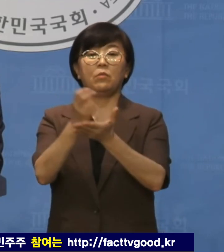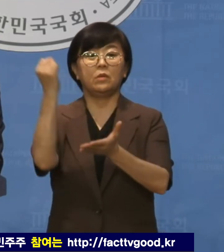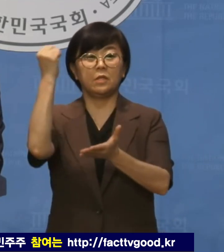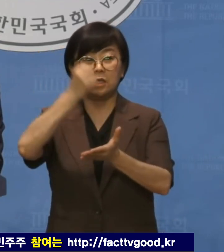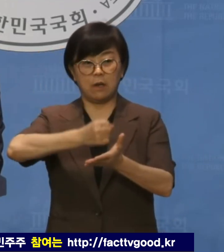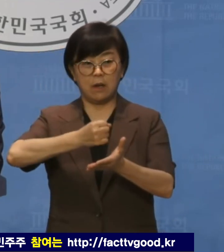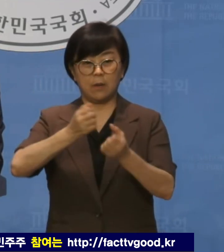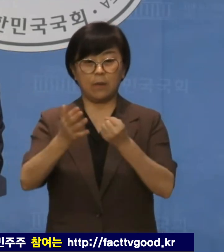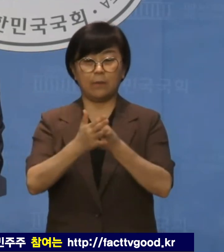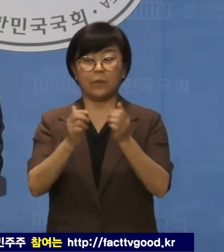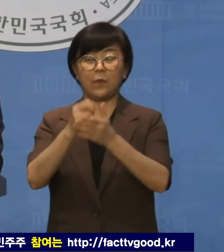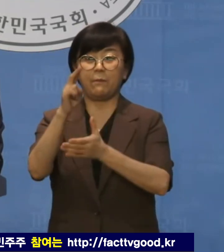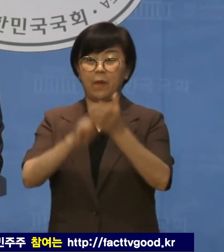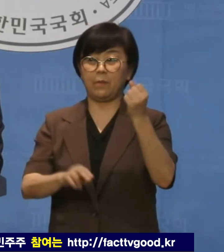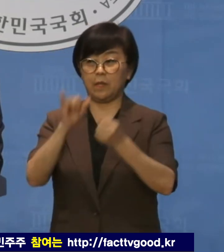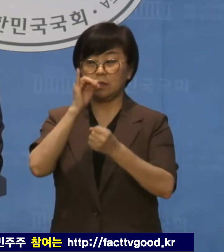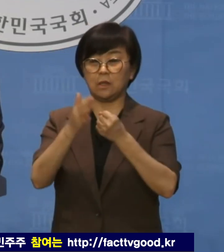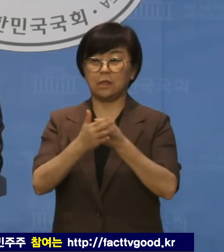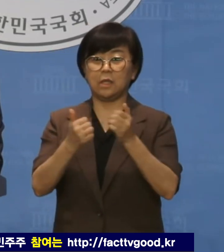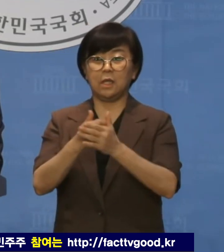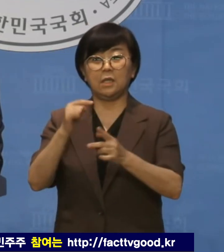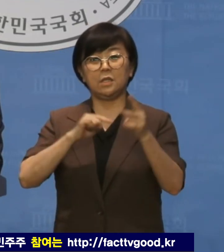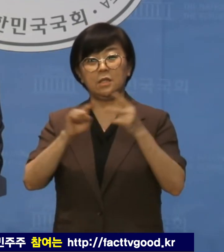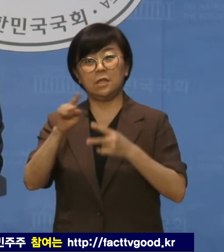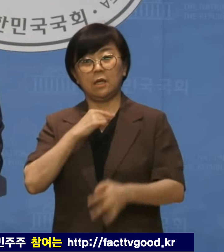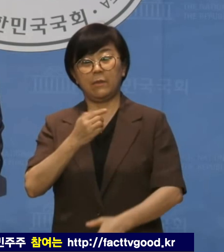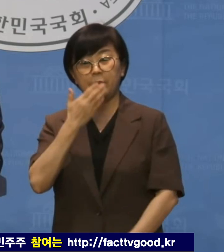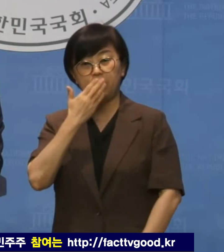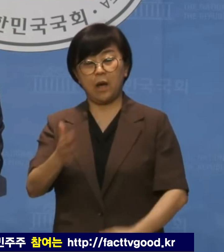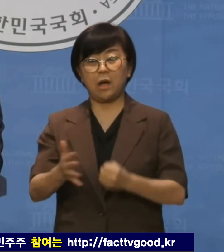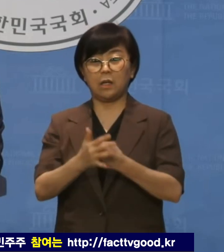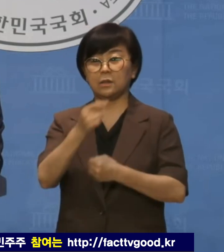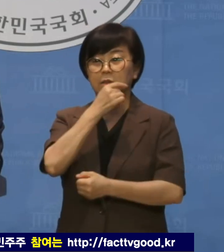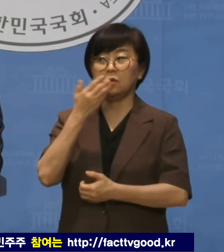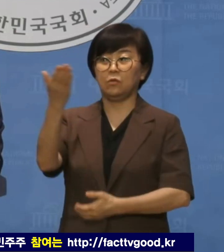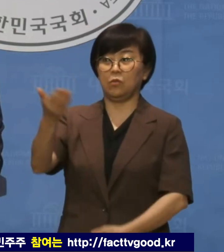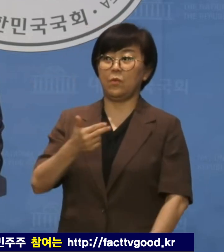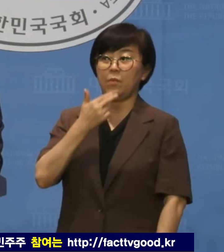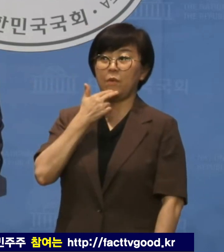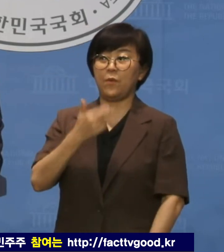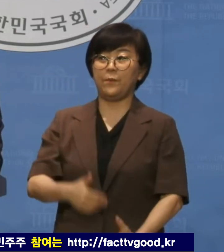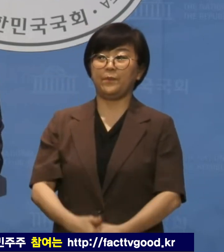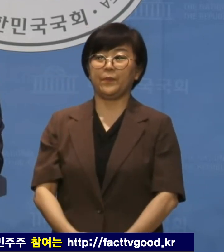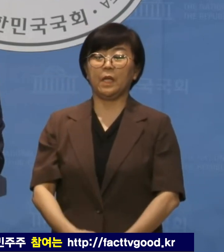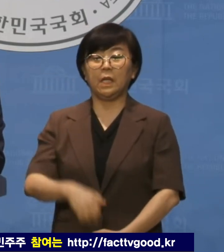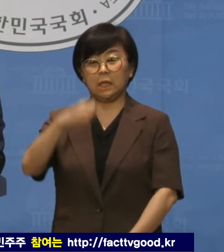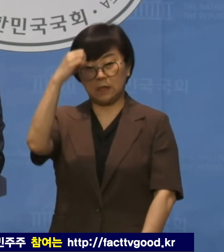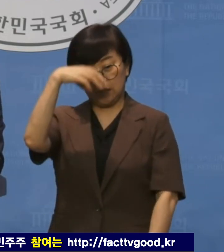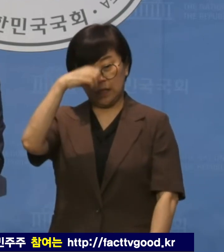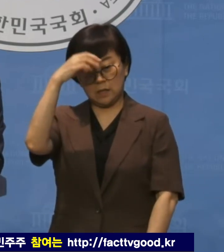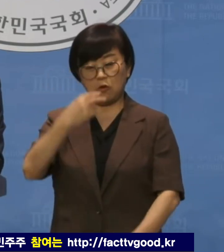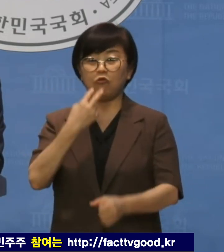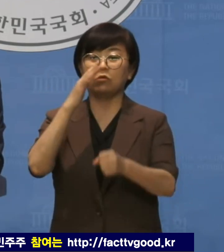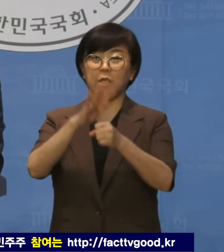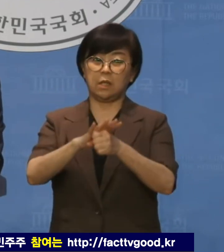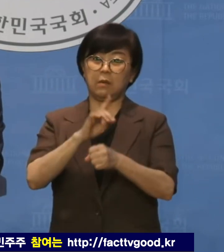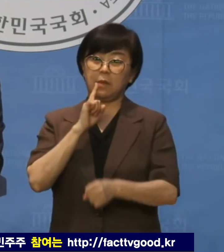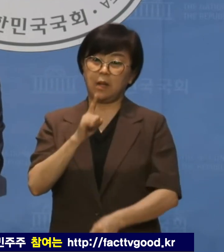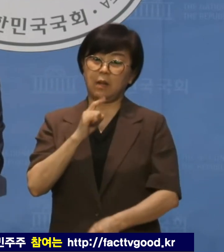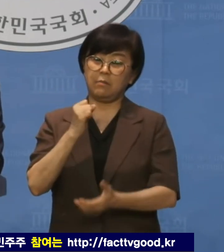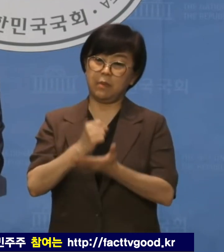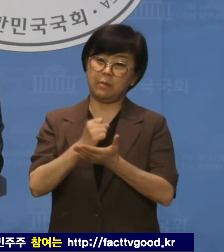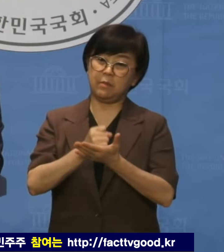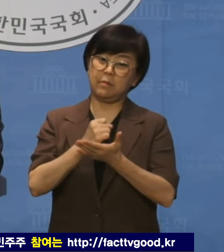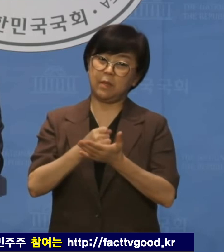통정매매라는 지적에 대해 납득할 자료나 근거도 제시하지 못하며 그저 억울하다고 강변하는